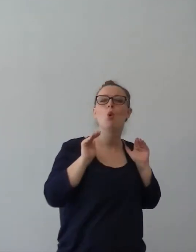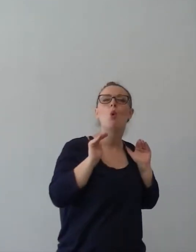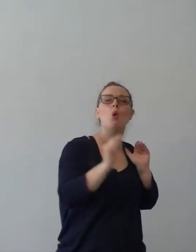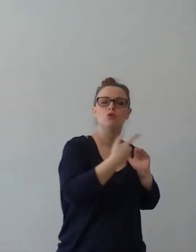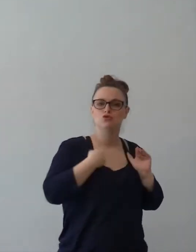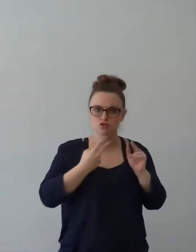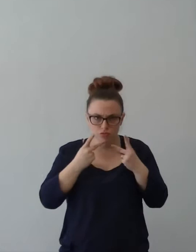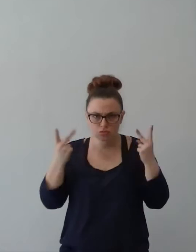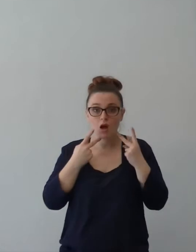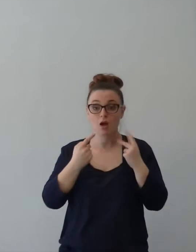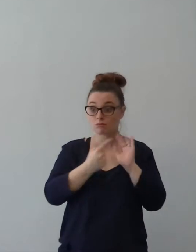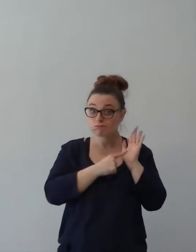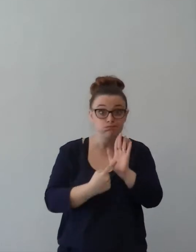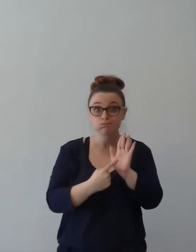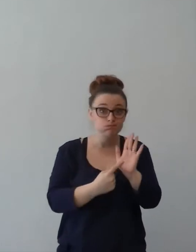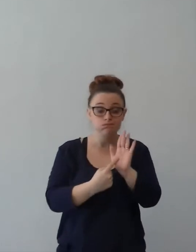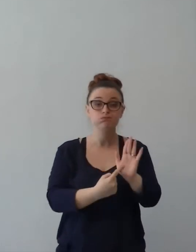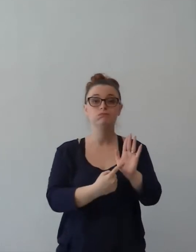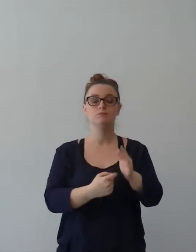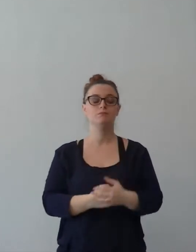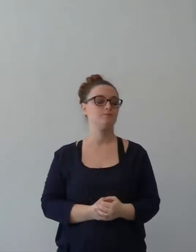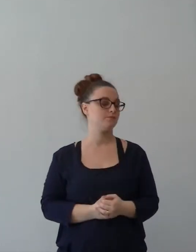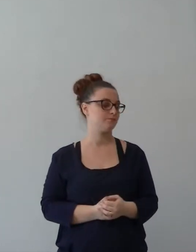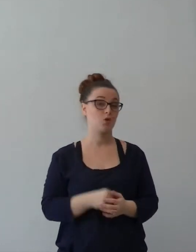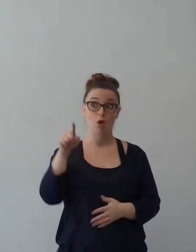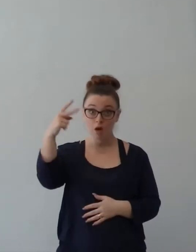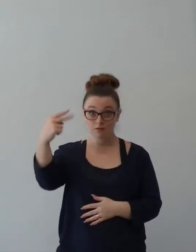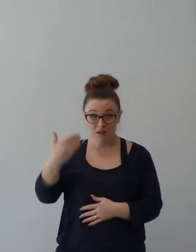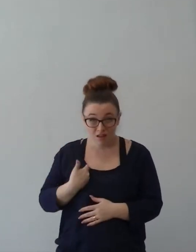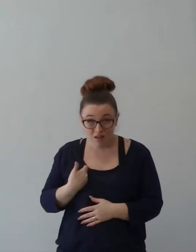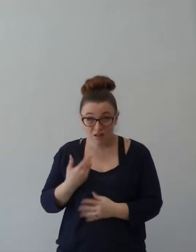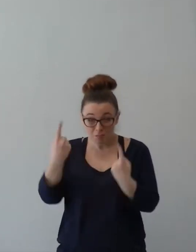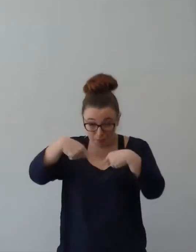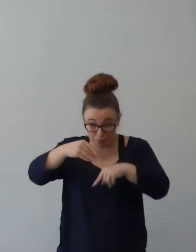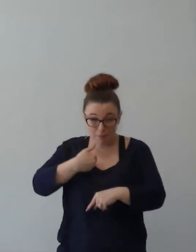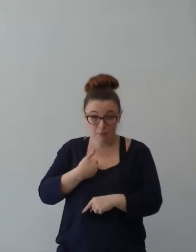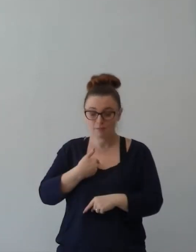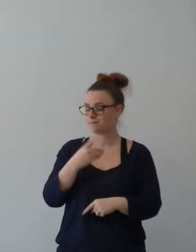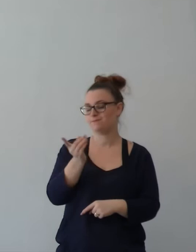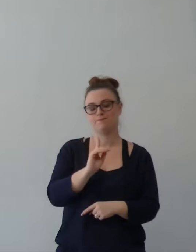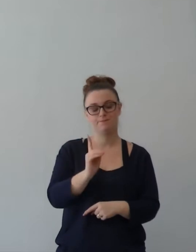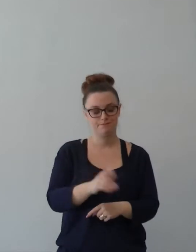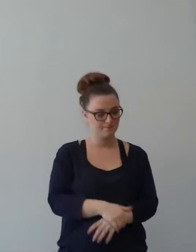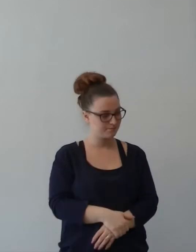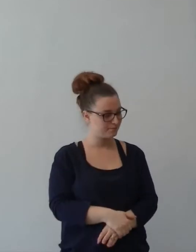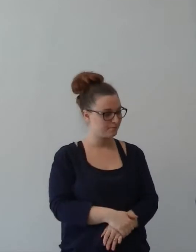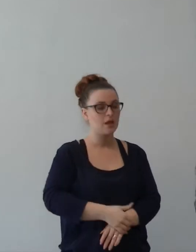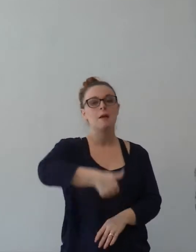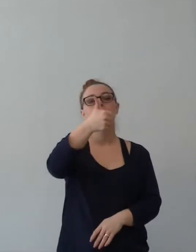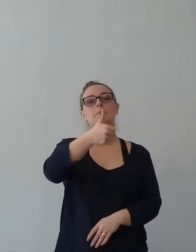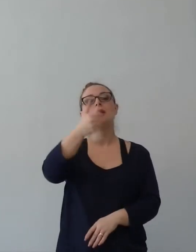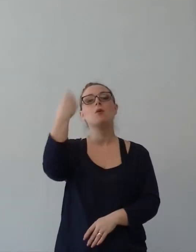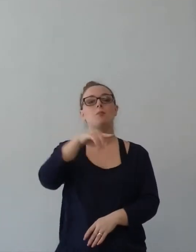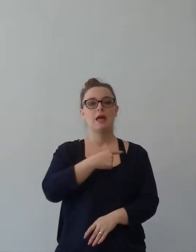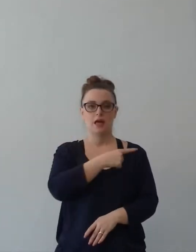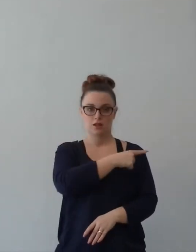vede la gioia, perché non la vede la gioia? Prima Pietro, al versetto 8,